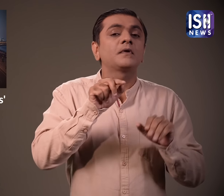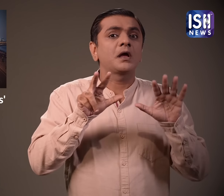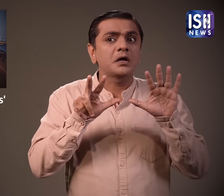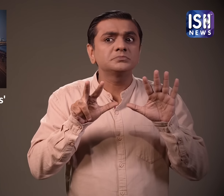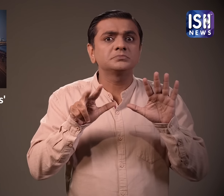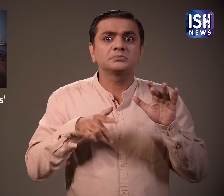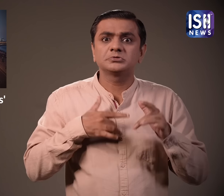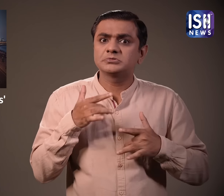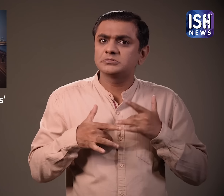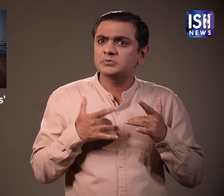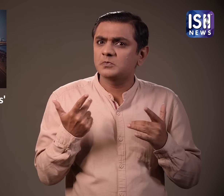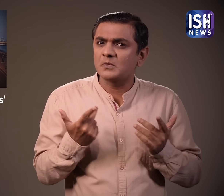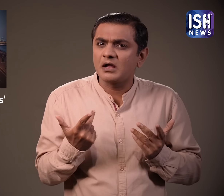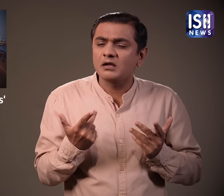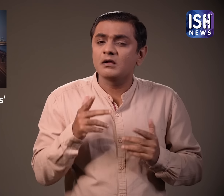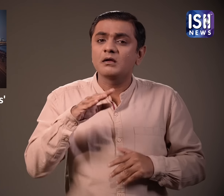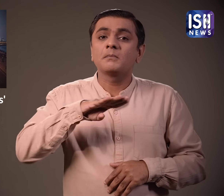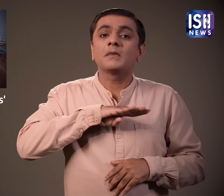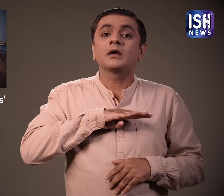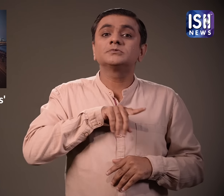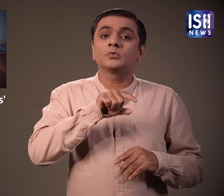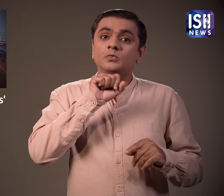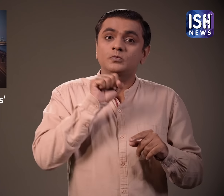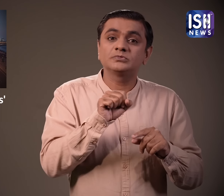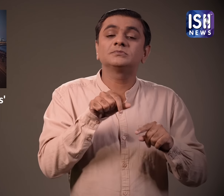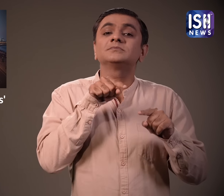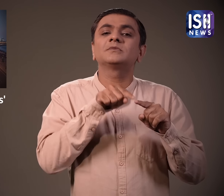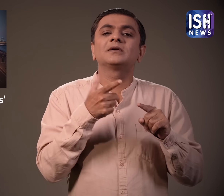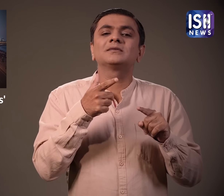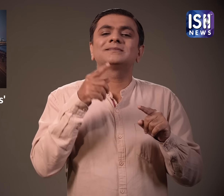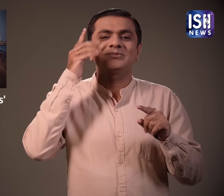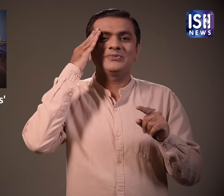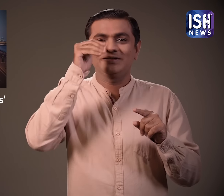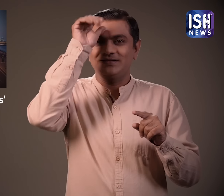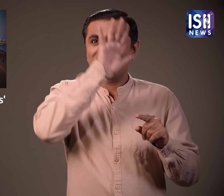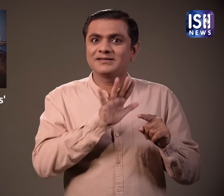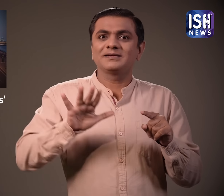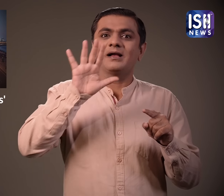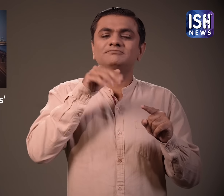बदला जा रहा है। ऐसा इसलिए क्योंकि रेलवे स्टेशन ब्रिटिश काल के